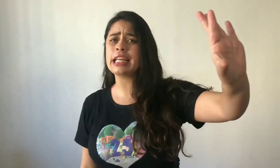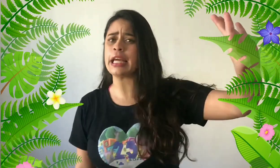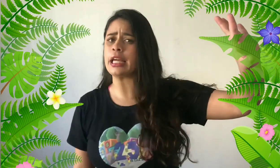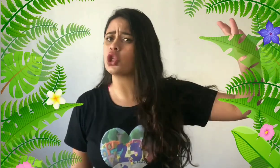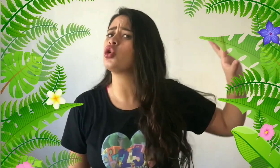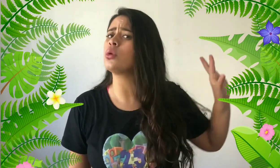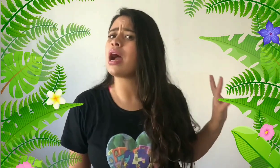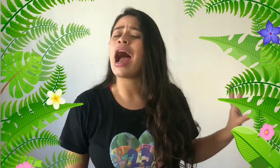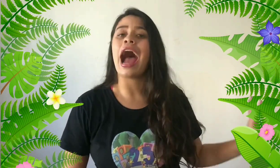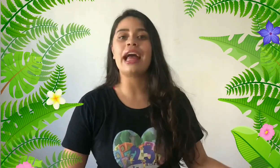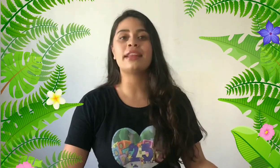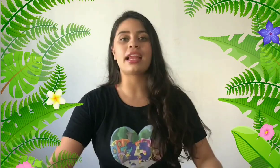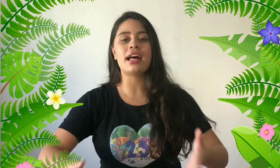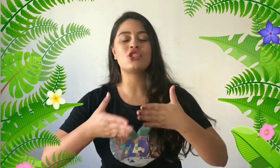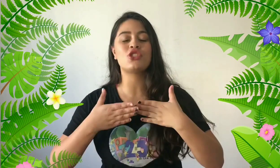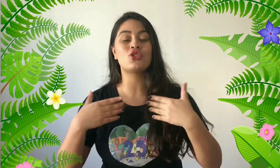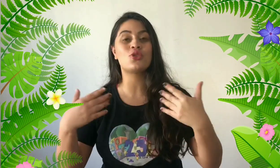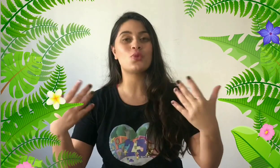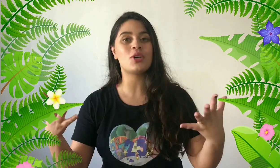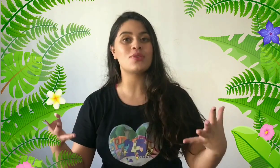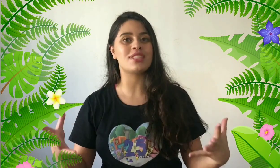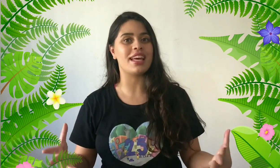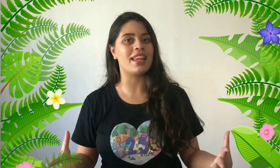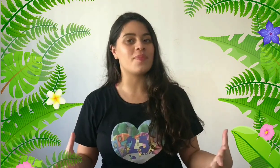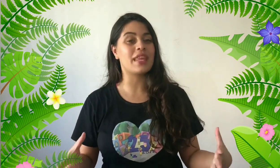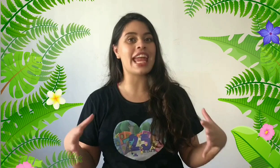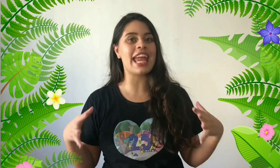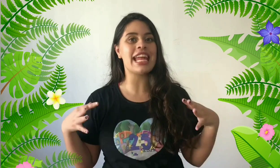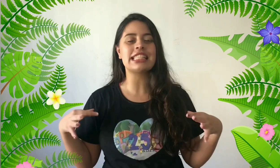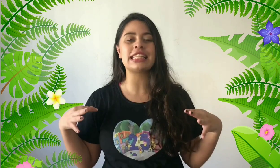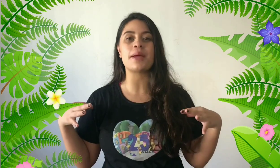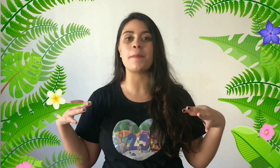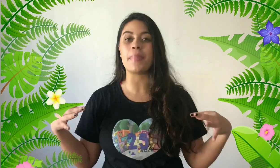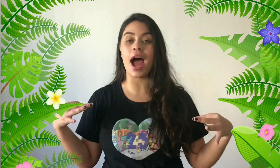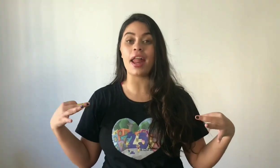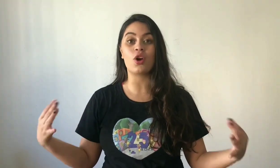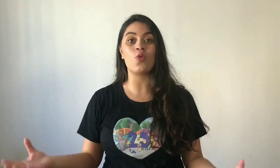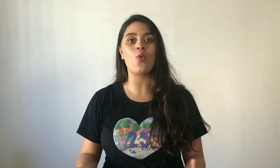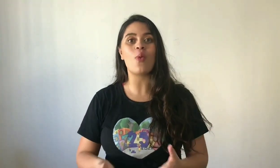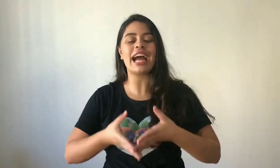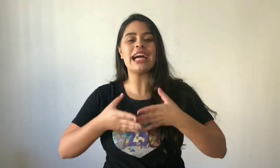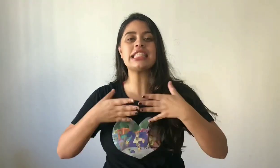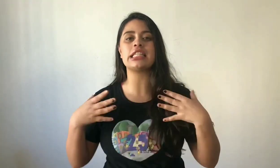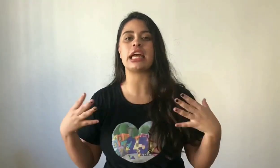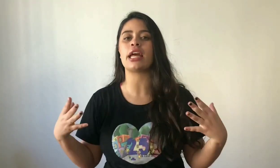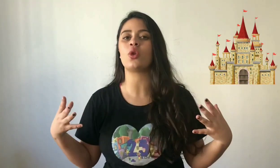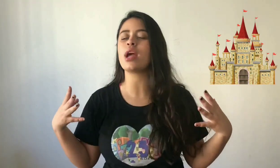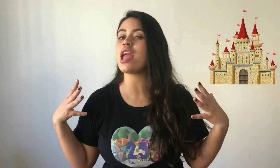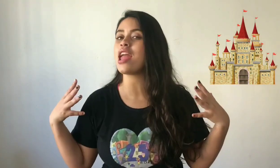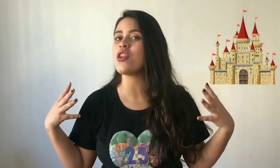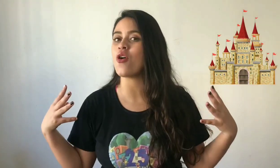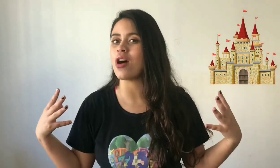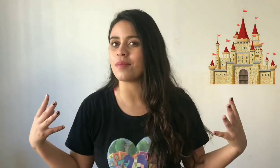dentro, atrás de sua donzela. Ele se depara com um castelo enorme.